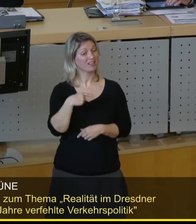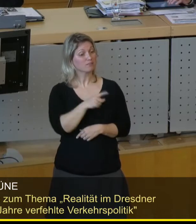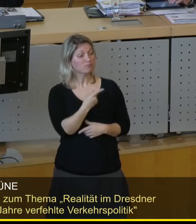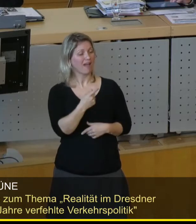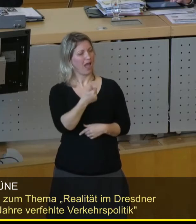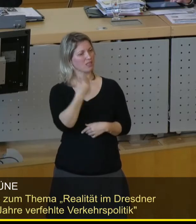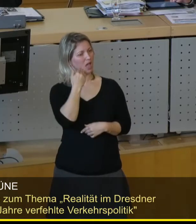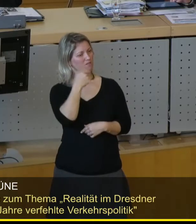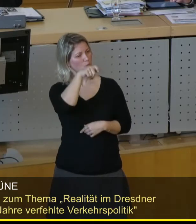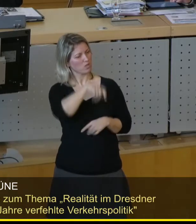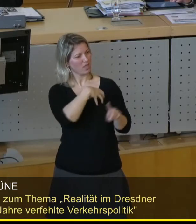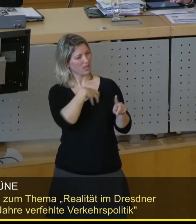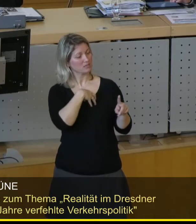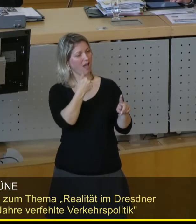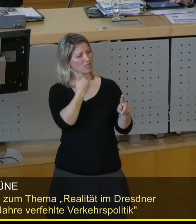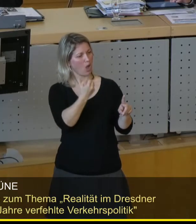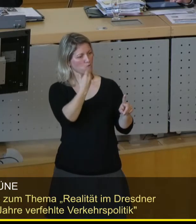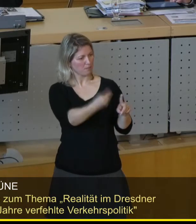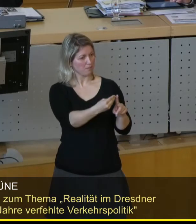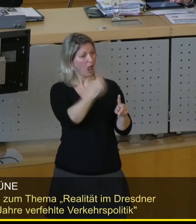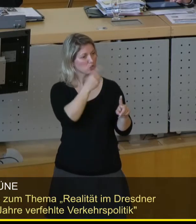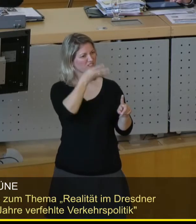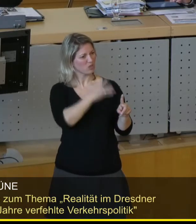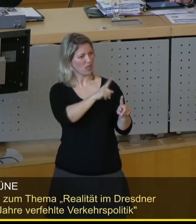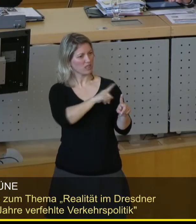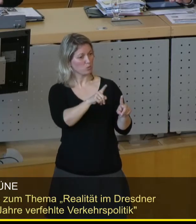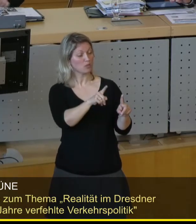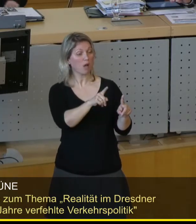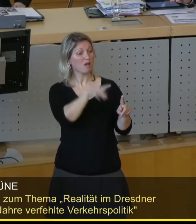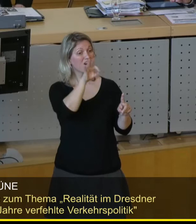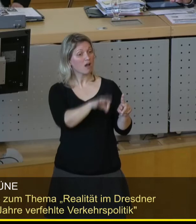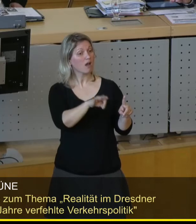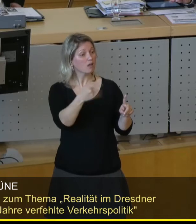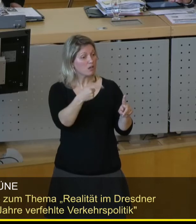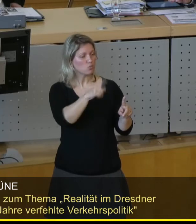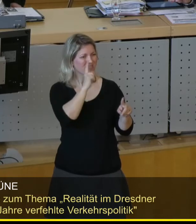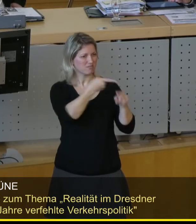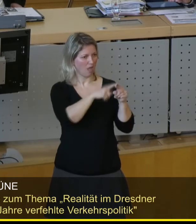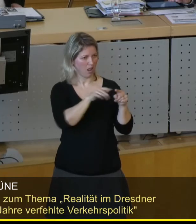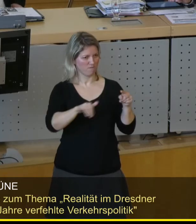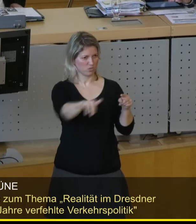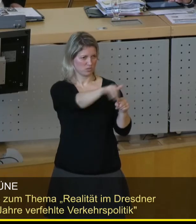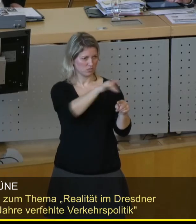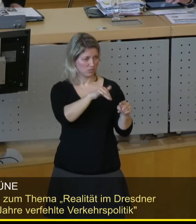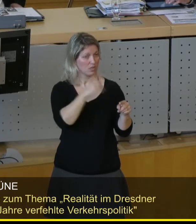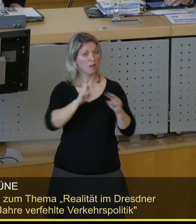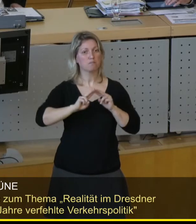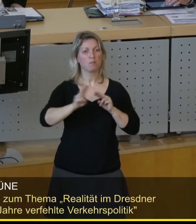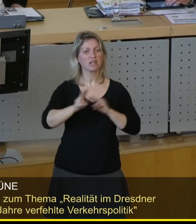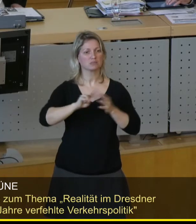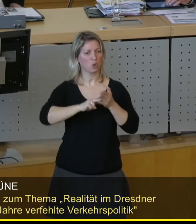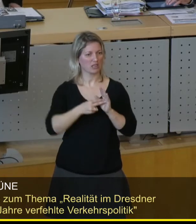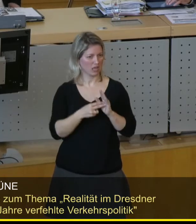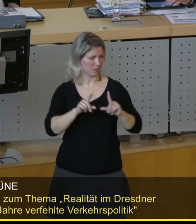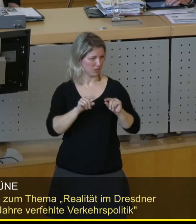zugelassen sind, weiß man auch, dass diejenigen, die Autos haben, nur ein Teil der Bevölkerung sind. Mobilitätspolitik, wie wir es verstehen,